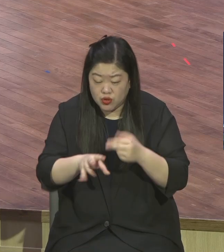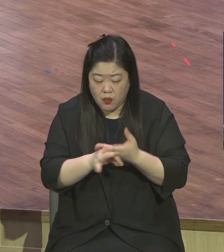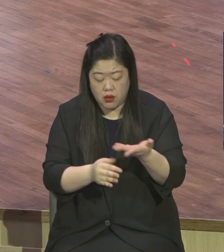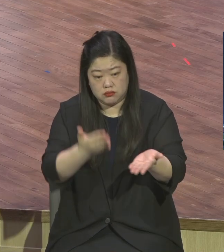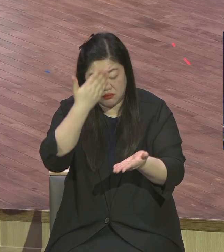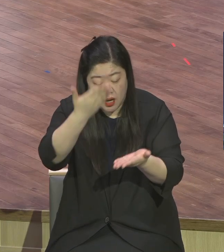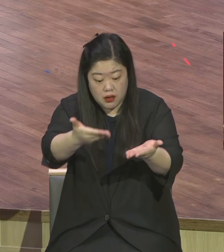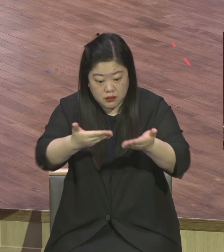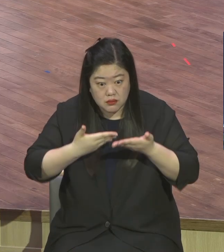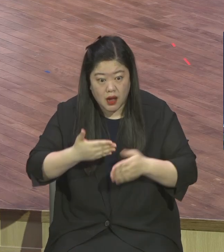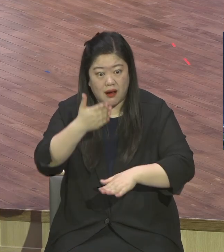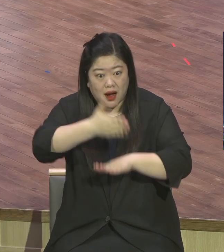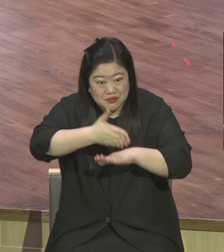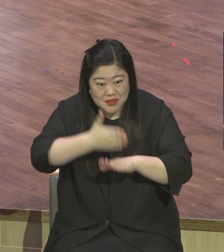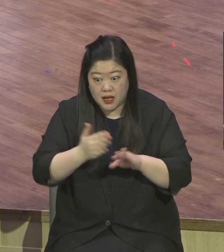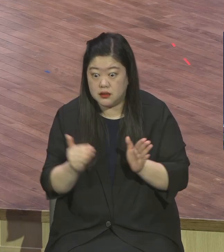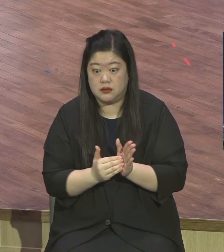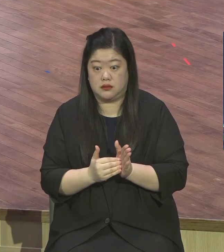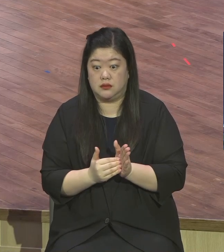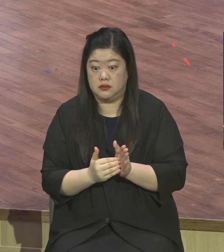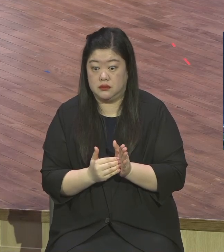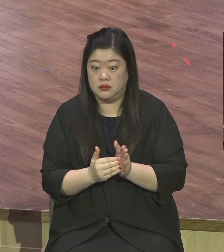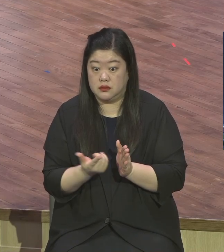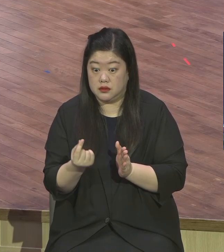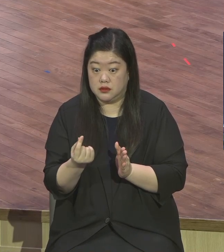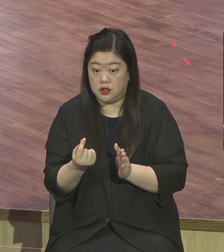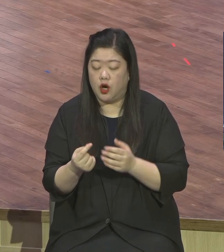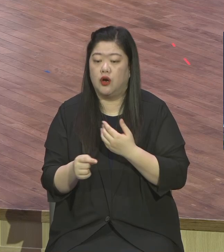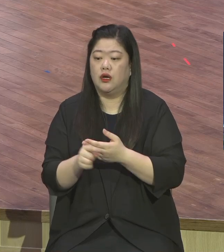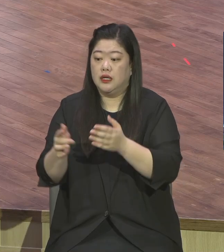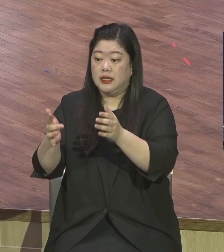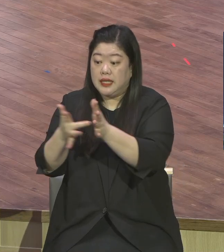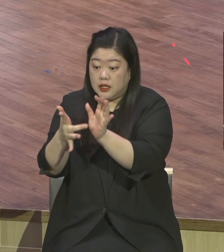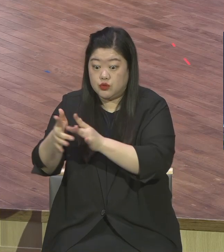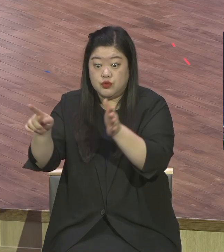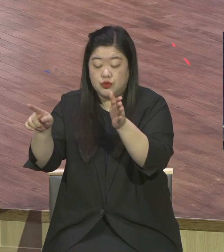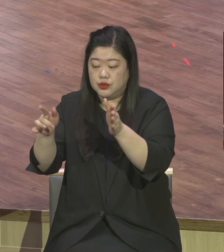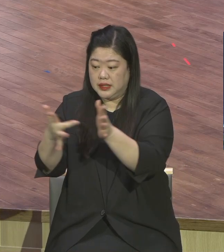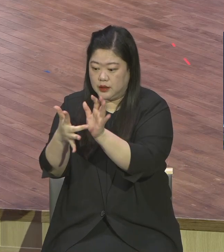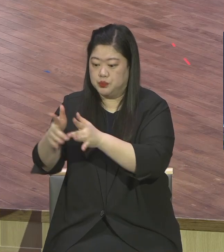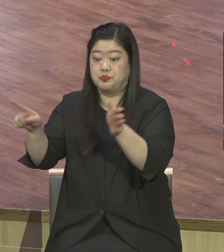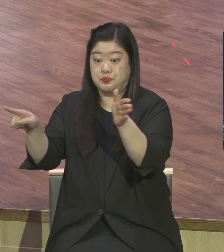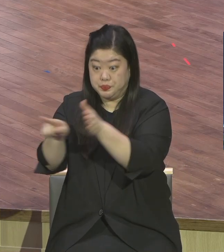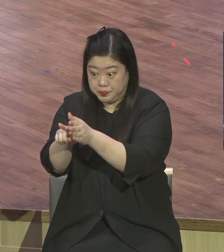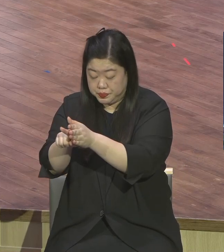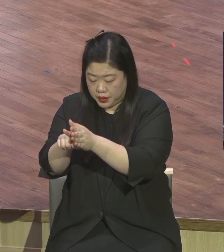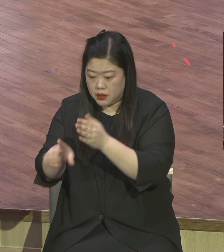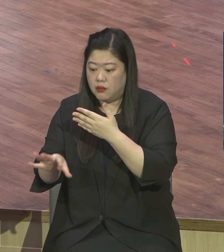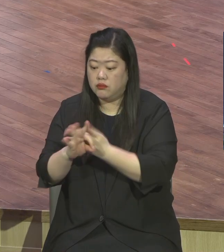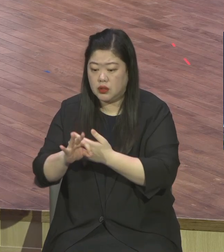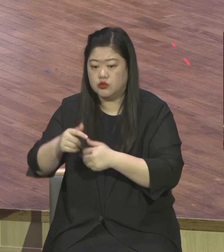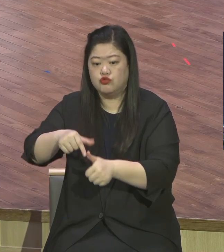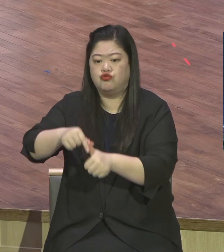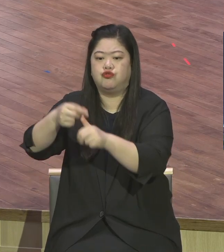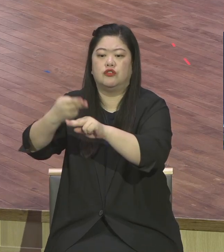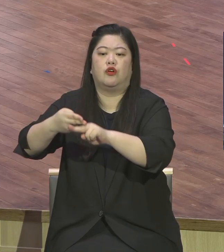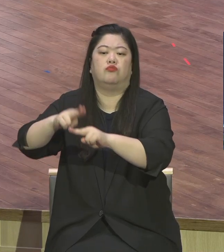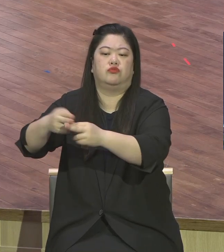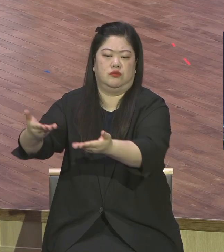그것이 구원은 믿음입니다. 믿음 오늘 본문에 보면 예수님께서 선한 행위를 구원할 수 있다는 생각이 하나님 앞에서 잘못된